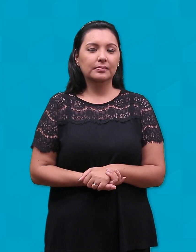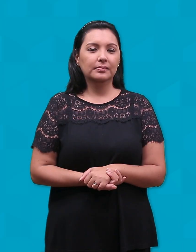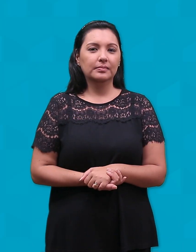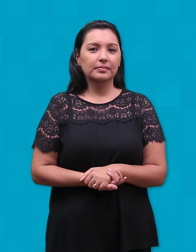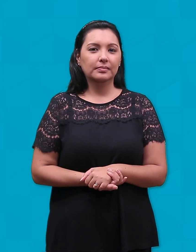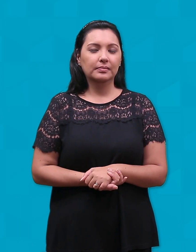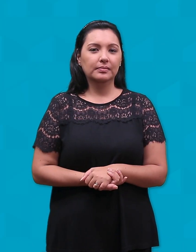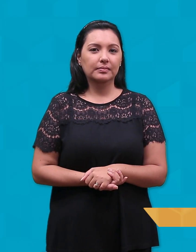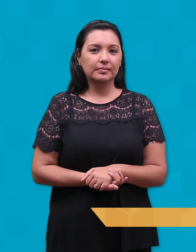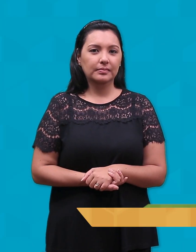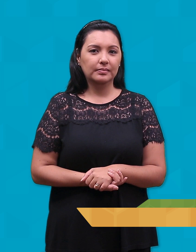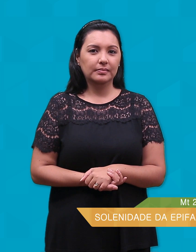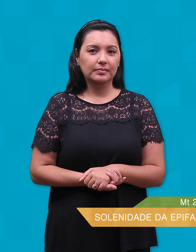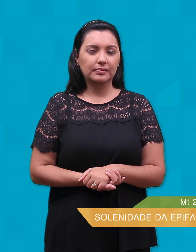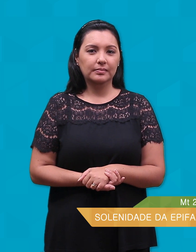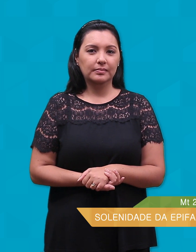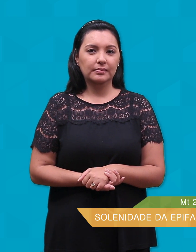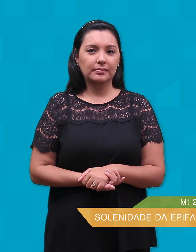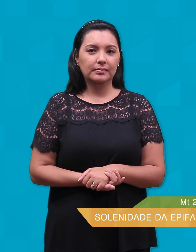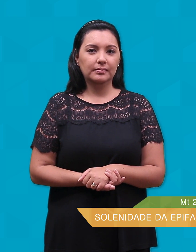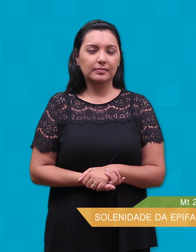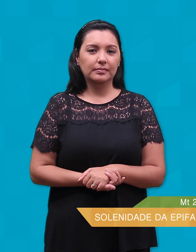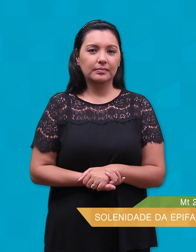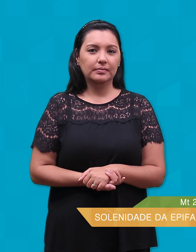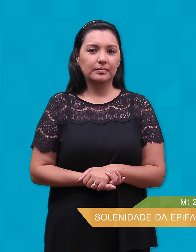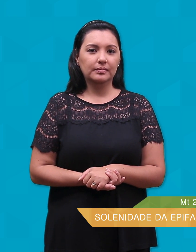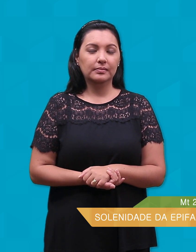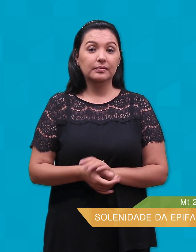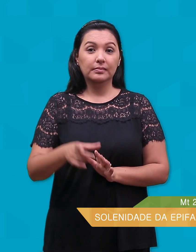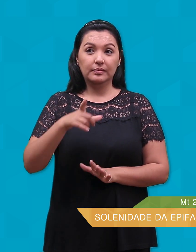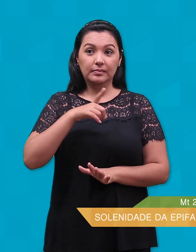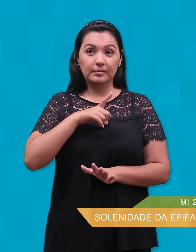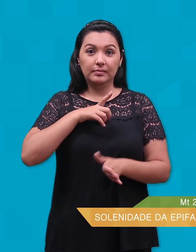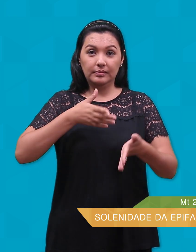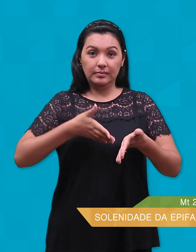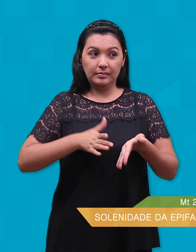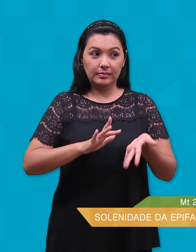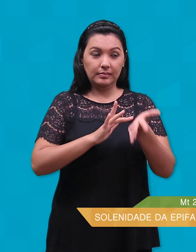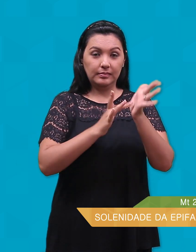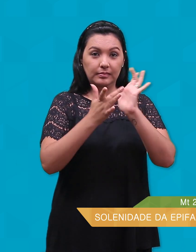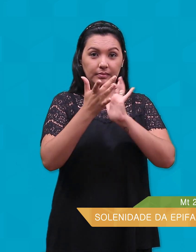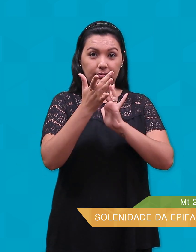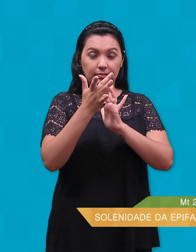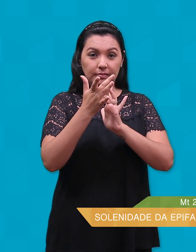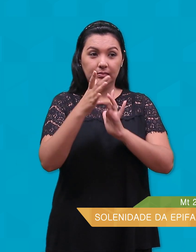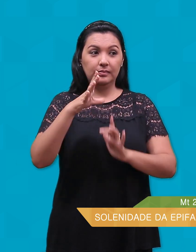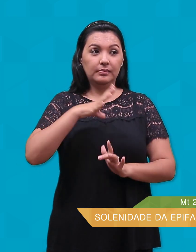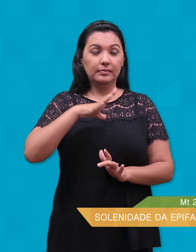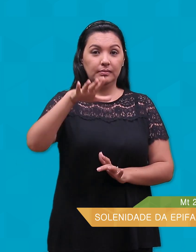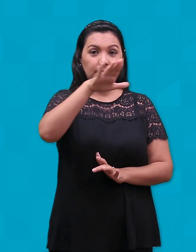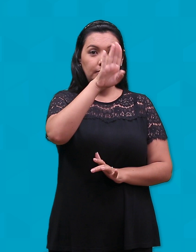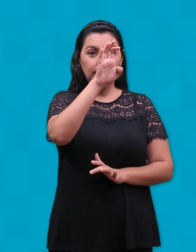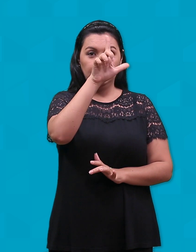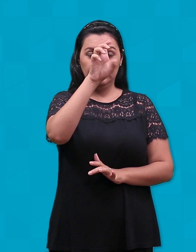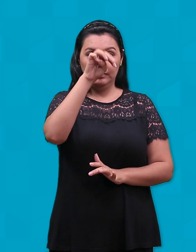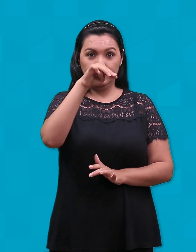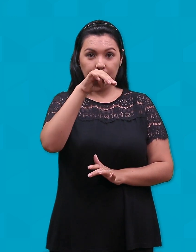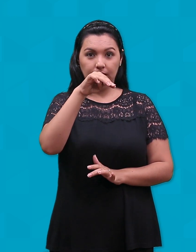Solenidade da Epifania do Senhor Tendo nascido Jesus na cidade de Belém, na Judéia, no tempo do rei